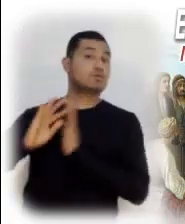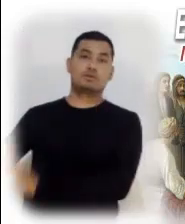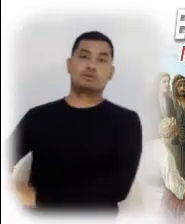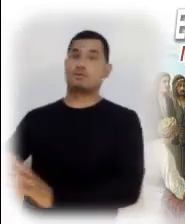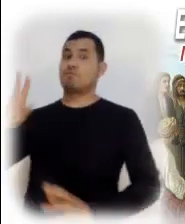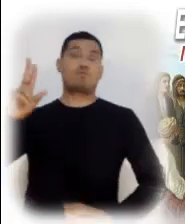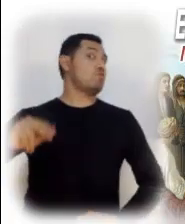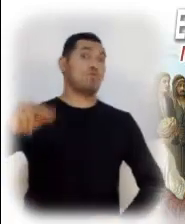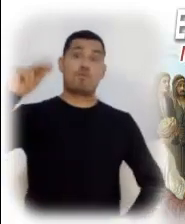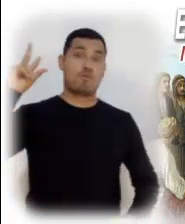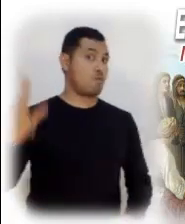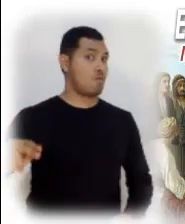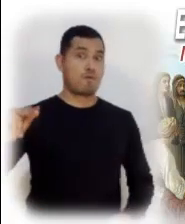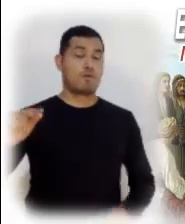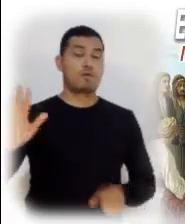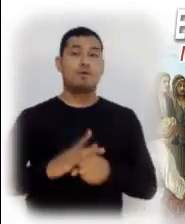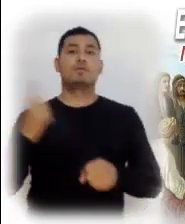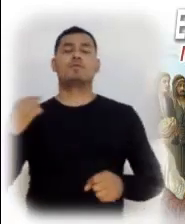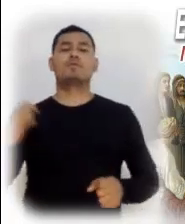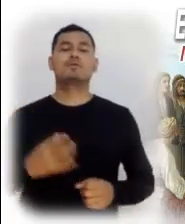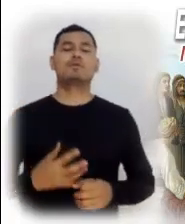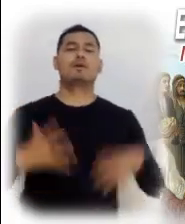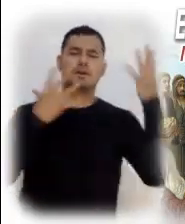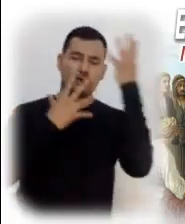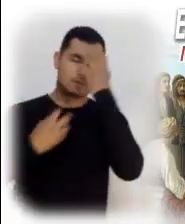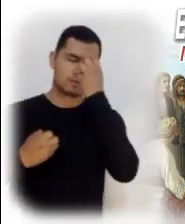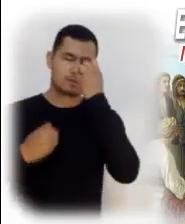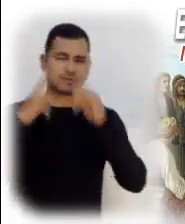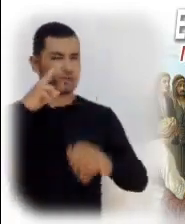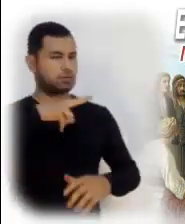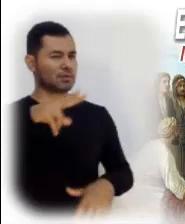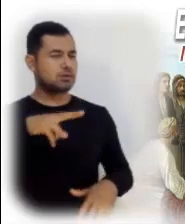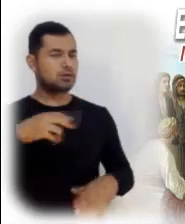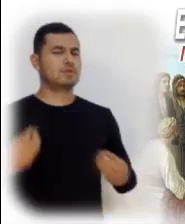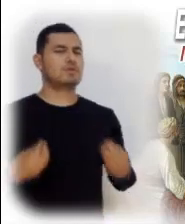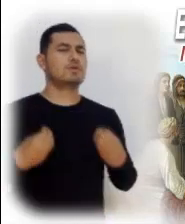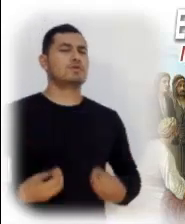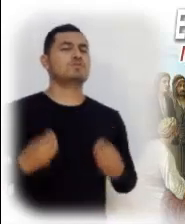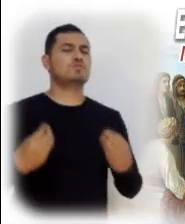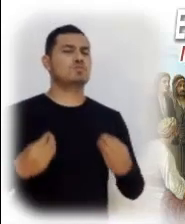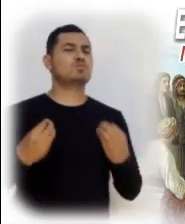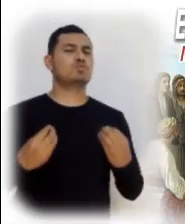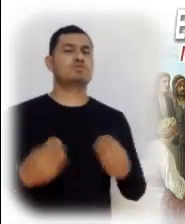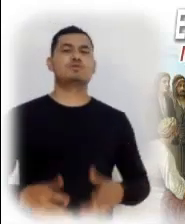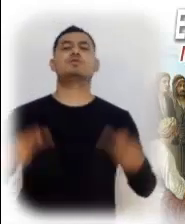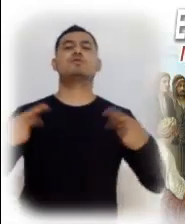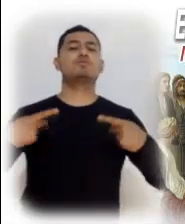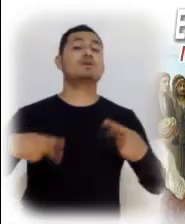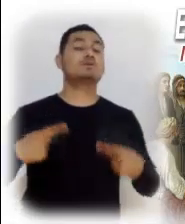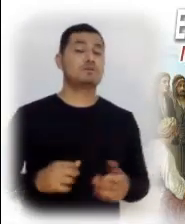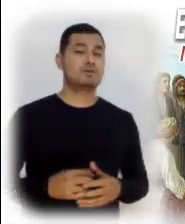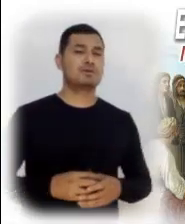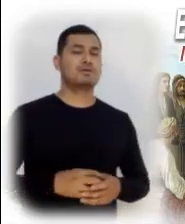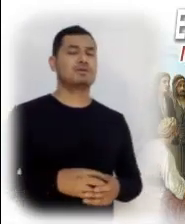Qué triste el vagar de muchos hermanos y hermanas que han perdido el sentido de la vida.